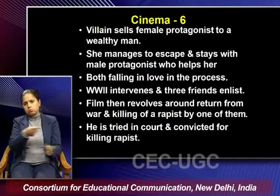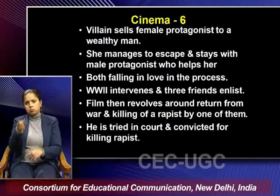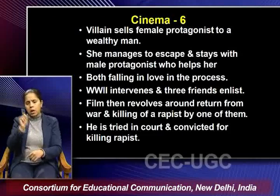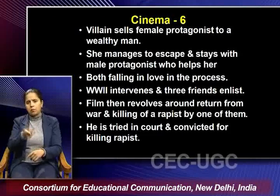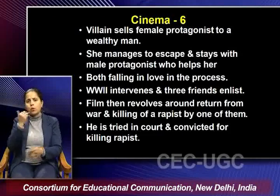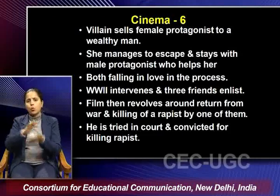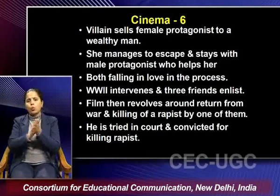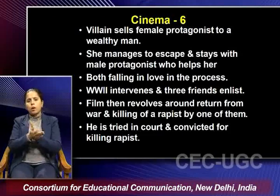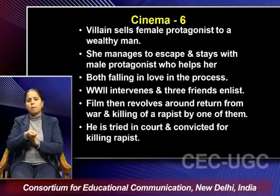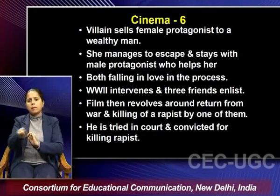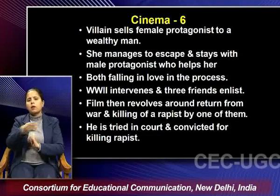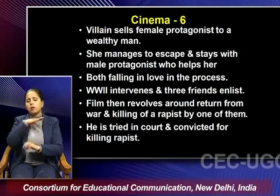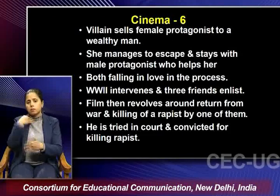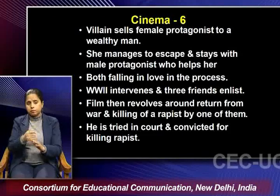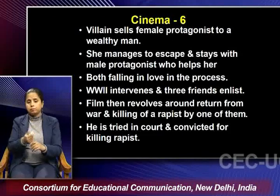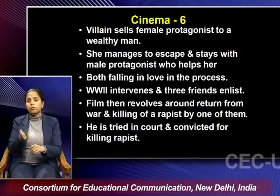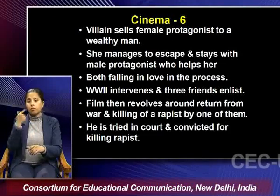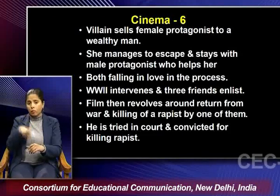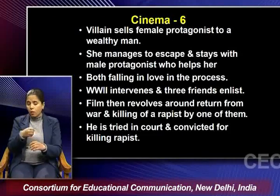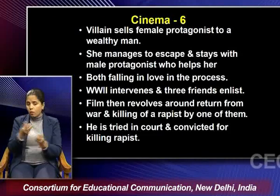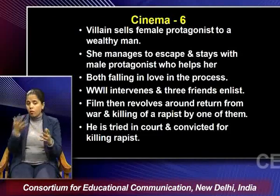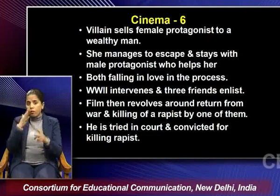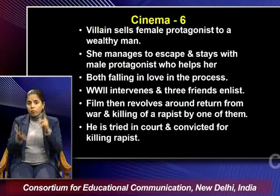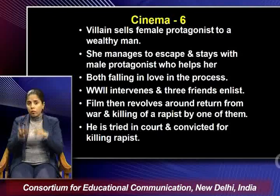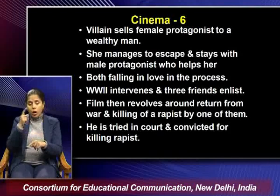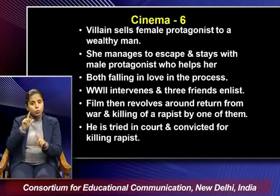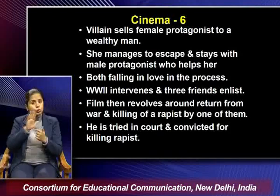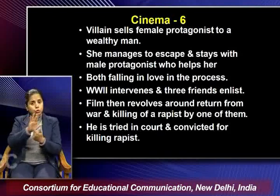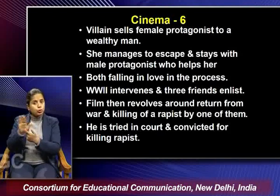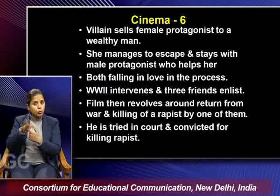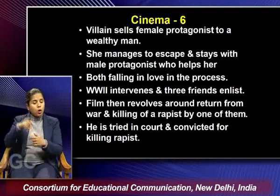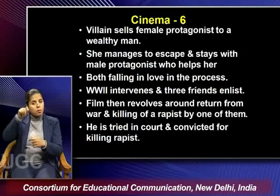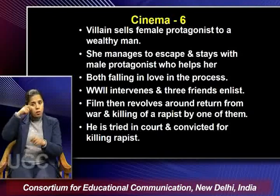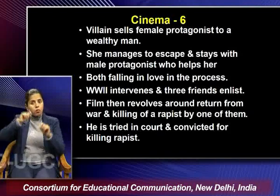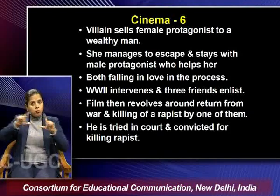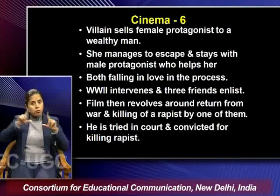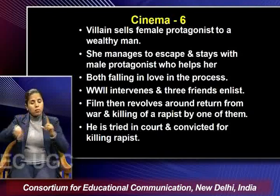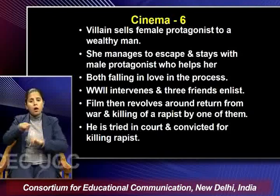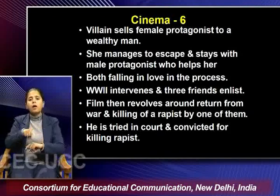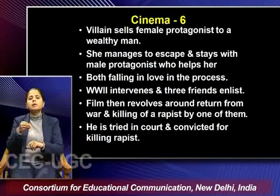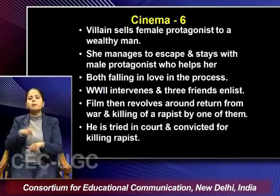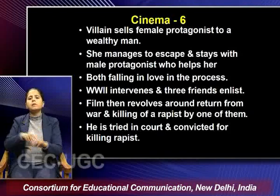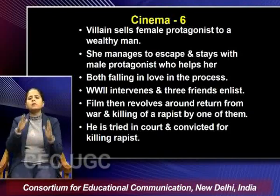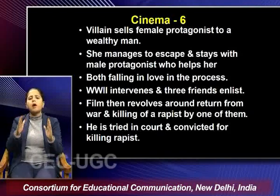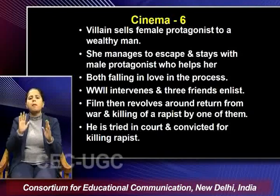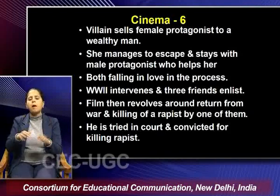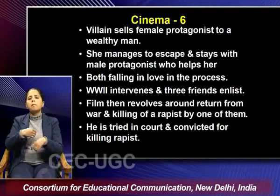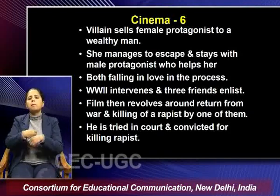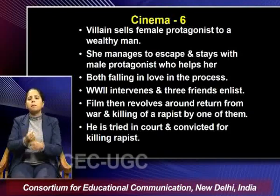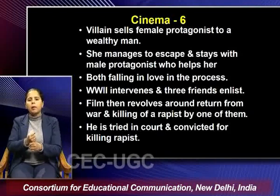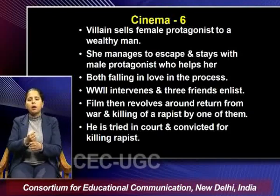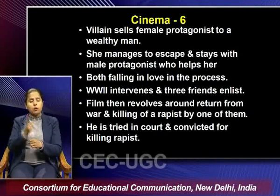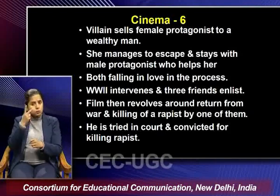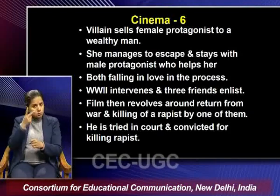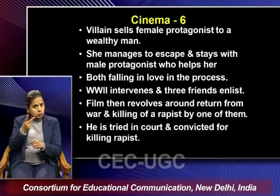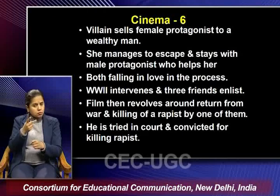rapist. So, we find that such kind of portrayals which were being made during this point of time they were also